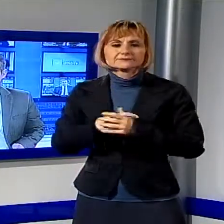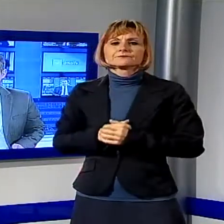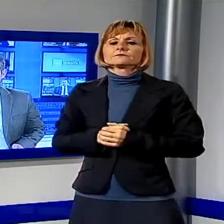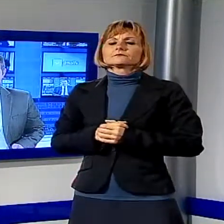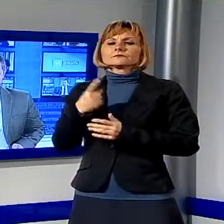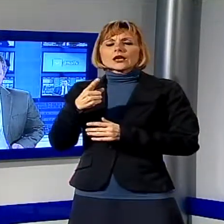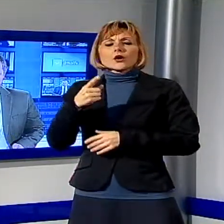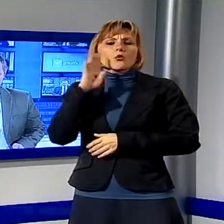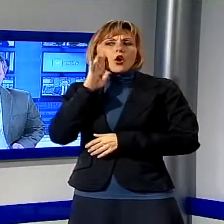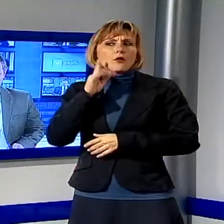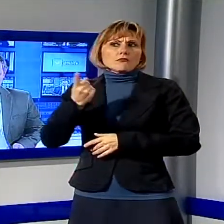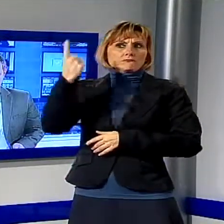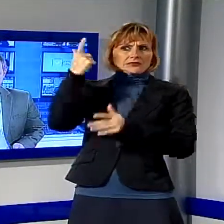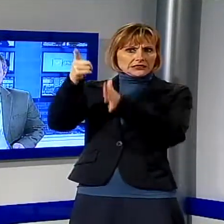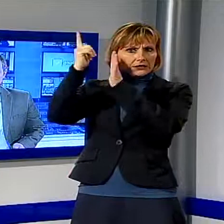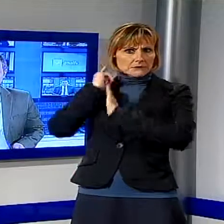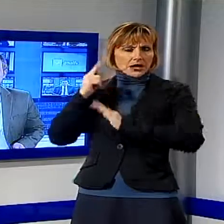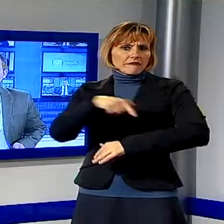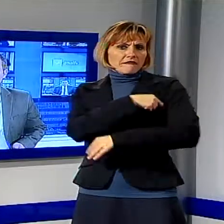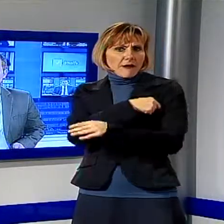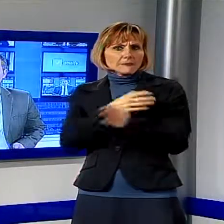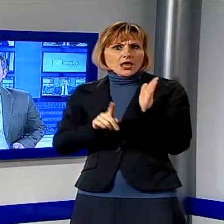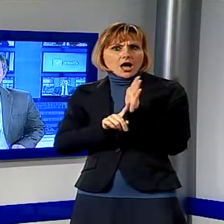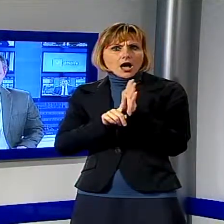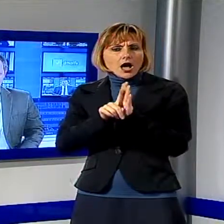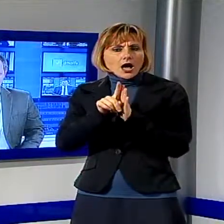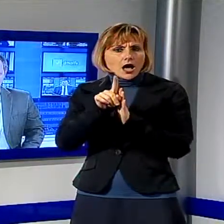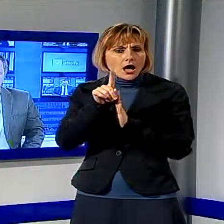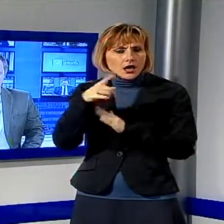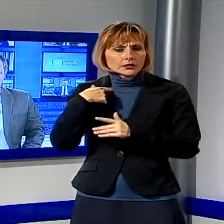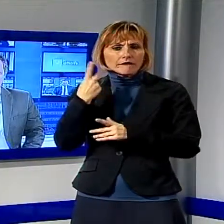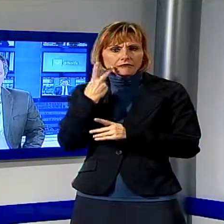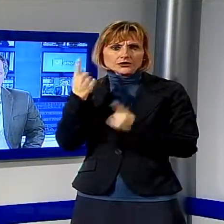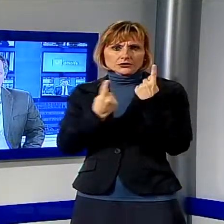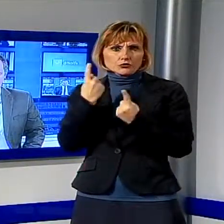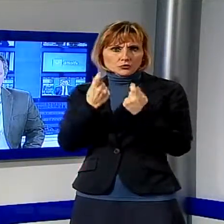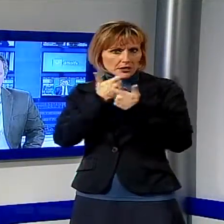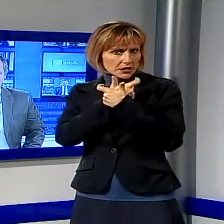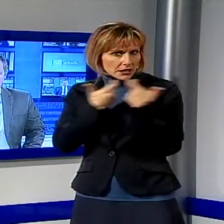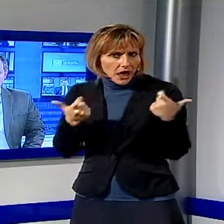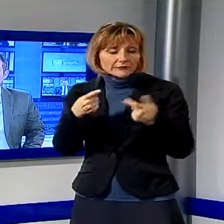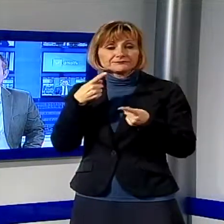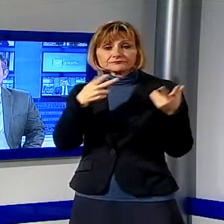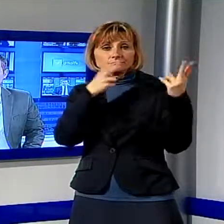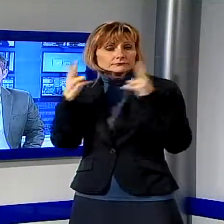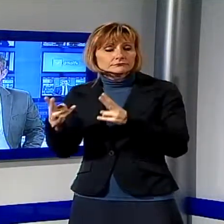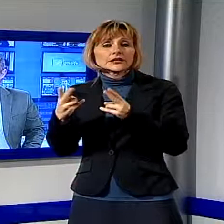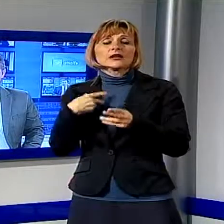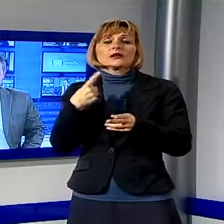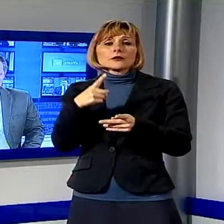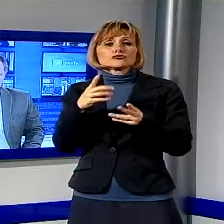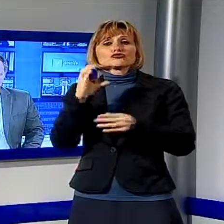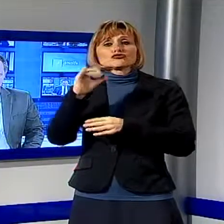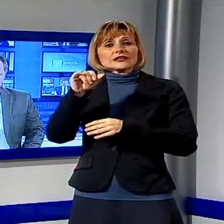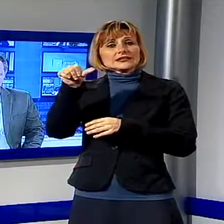febbre è alta e una broncopolmonite lo hanno ridotto in gravi condizioni. Attualmente ricoverato nel reparto cardiotoracico di